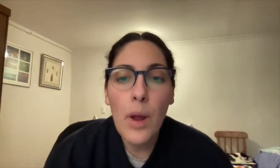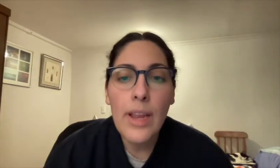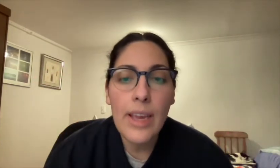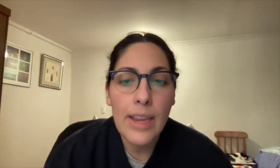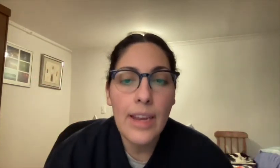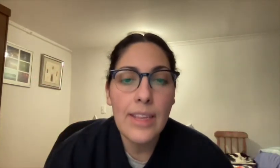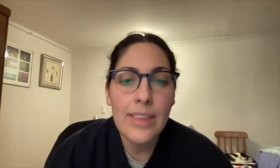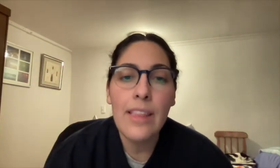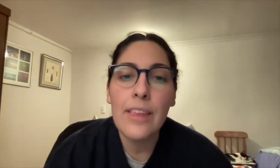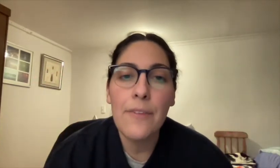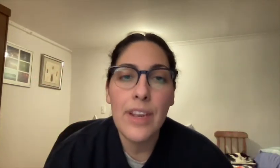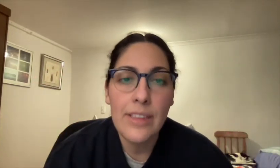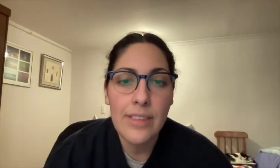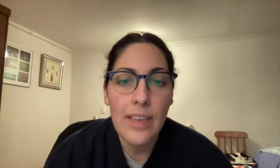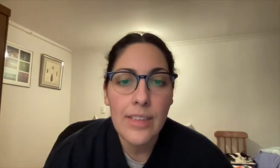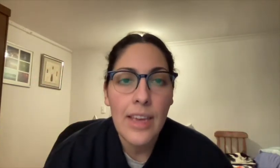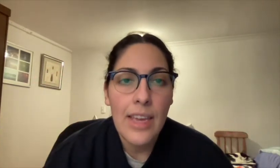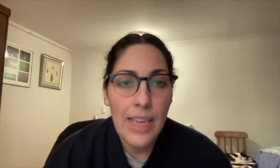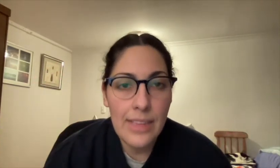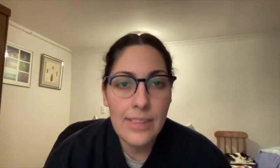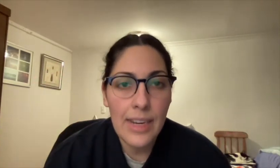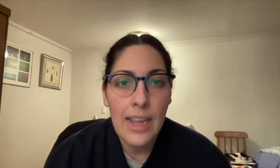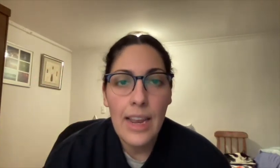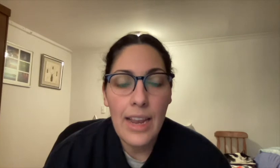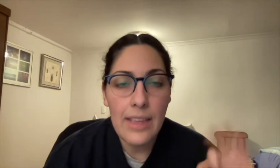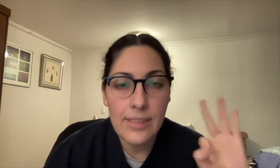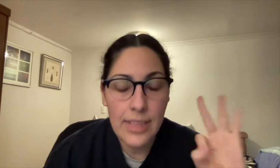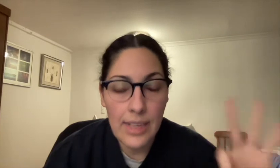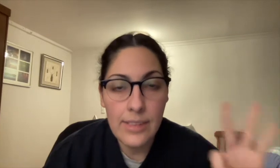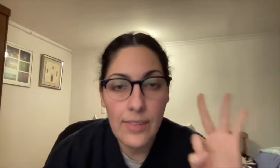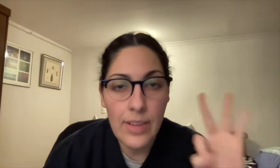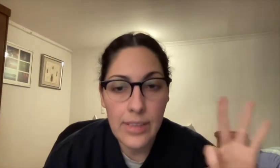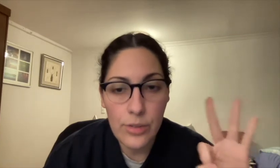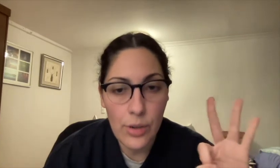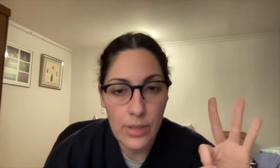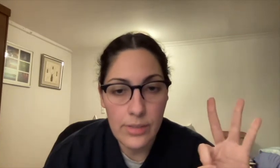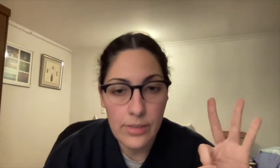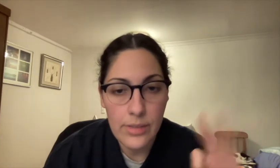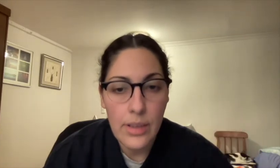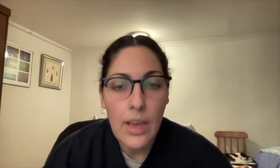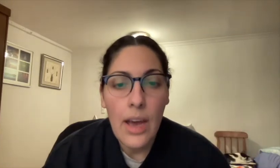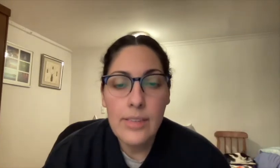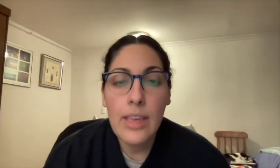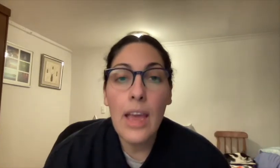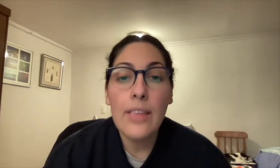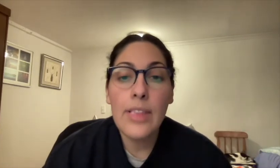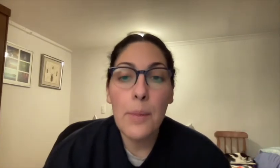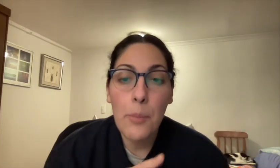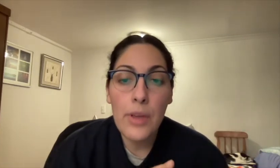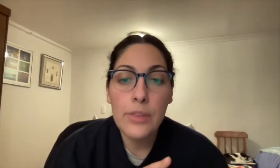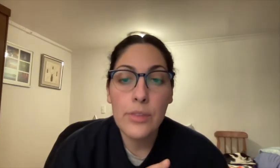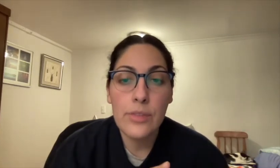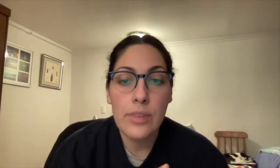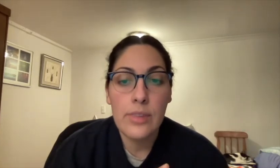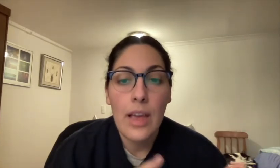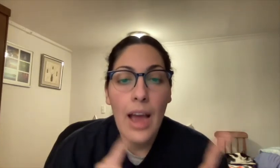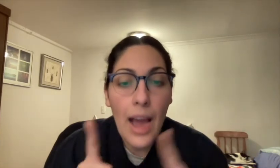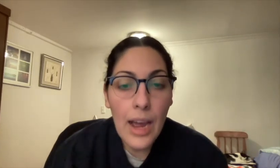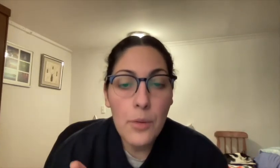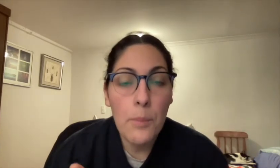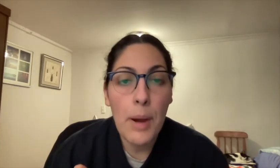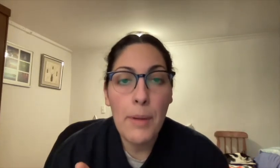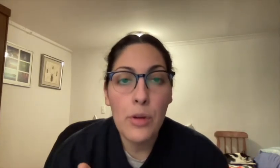cuáles eran estas diferencias entre las tres civilizaciones. Así que, después entonces,